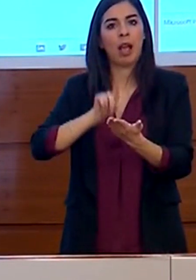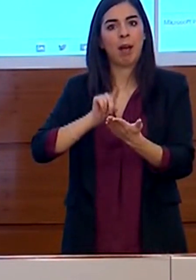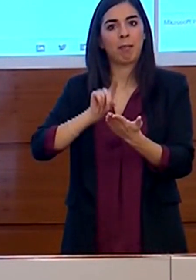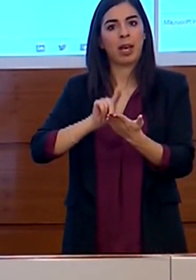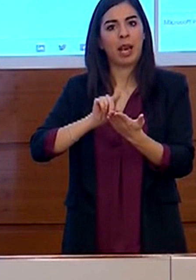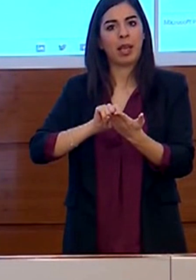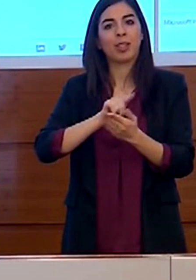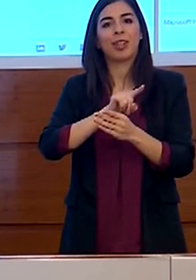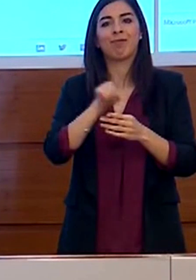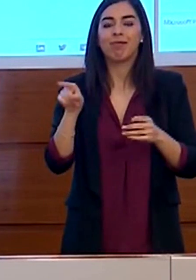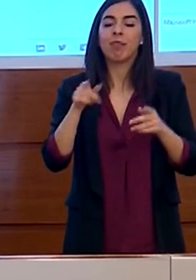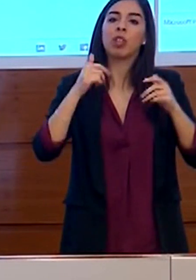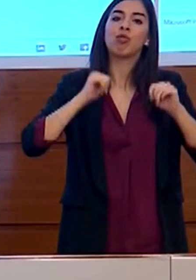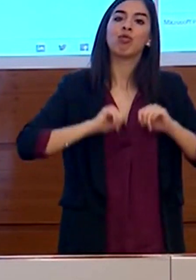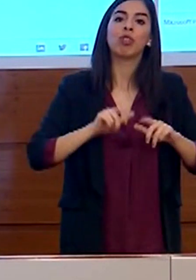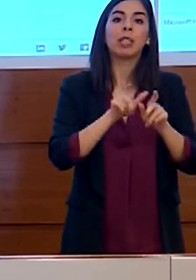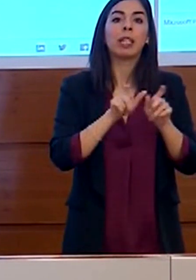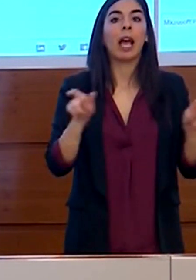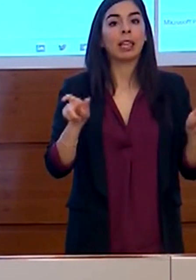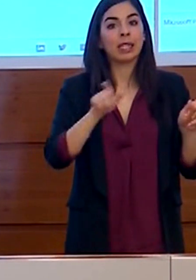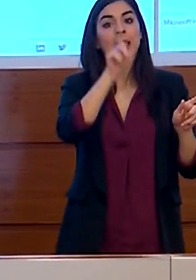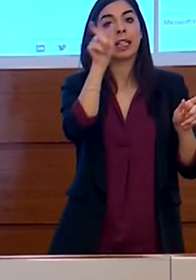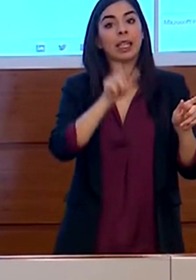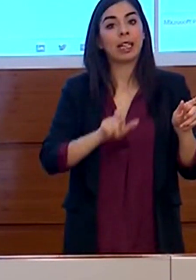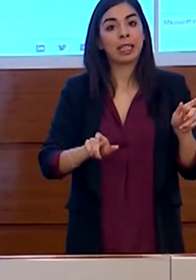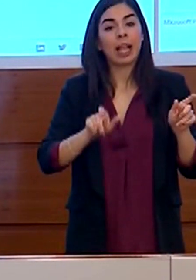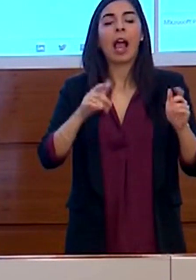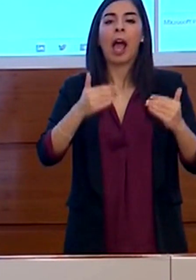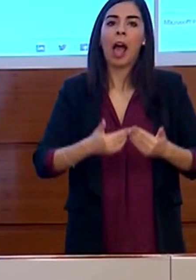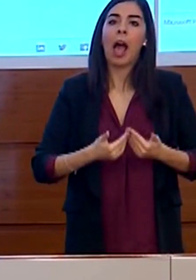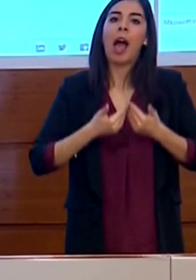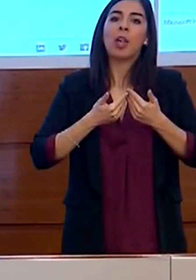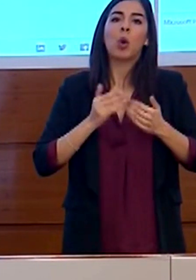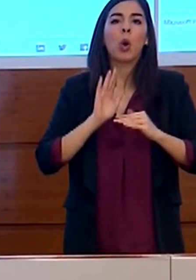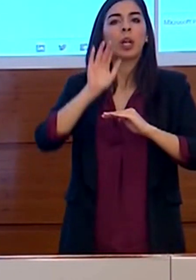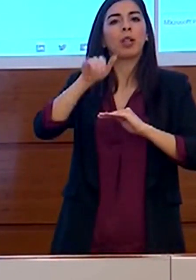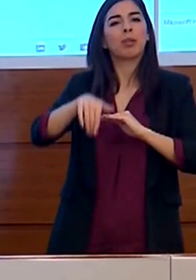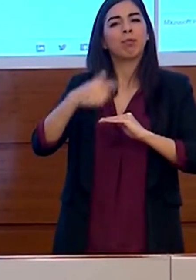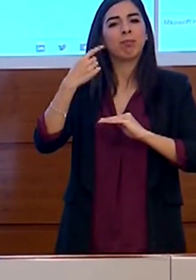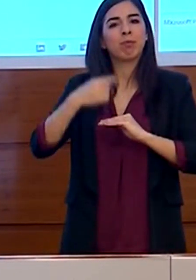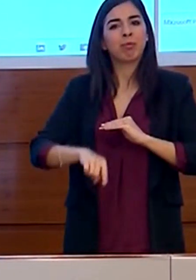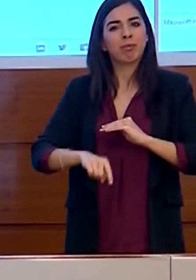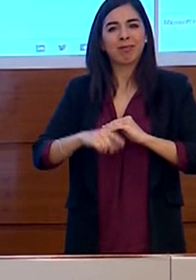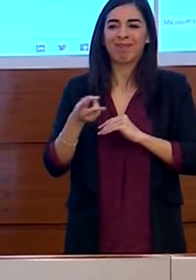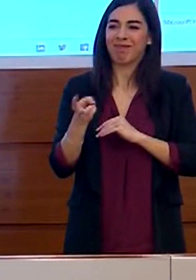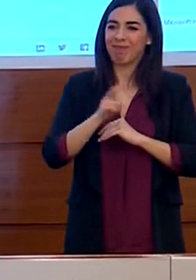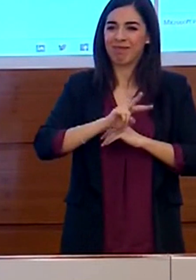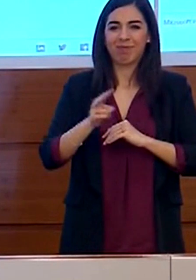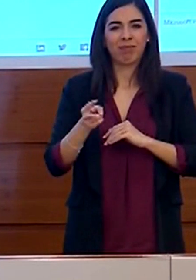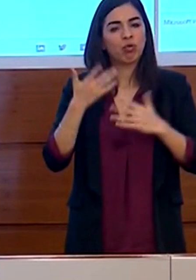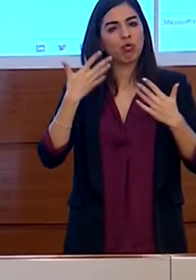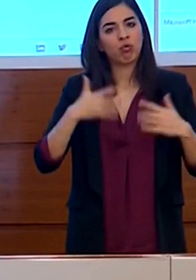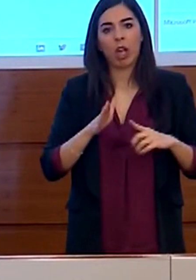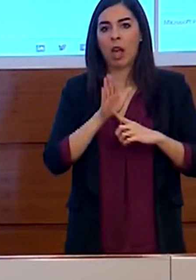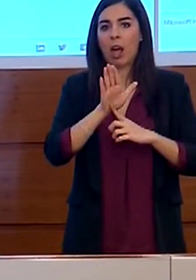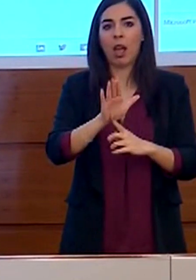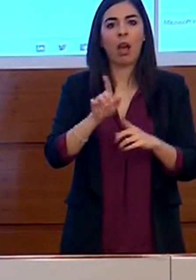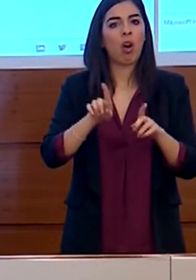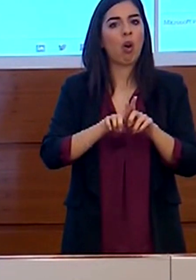questa apparente dicotomia che è stata rappresentata strumentalmente